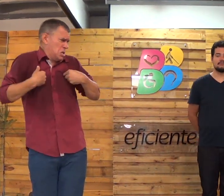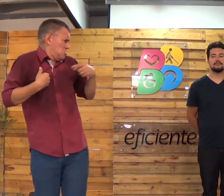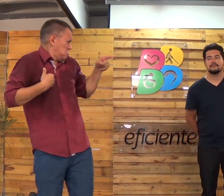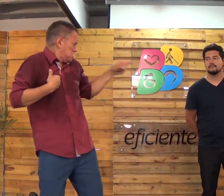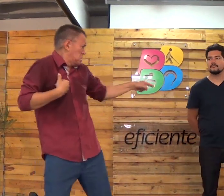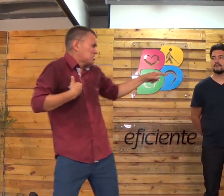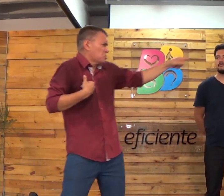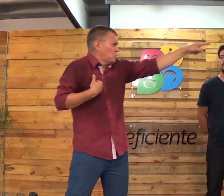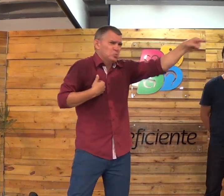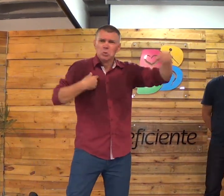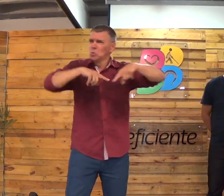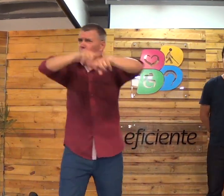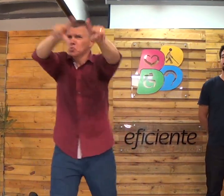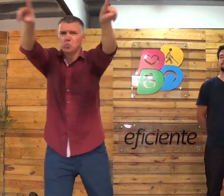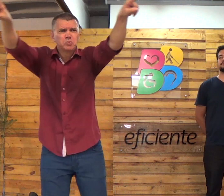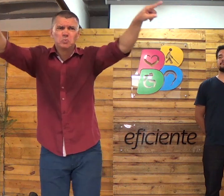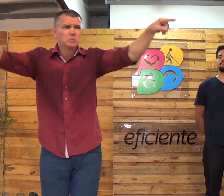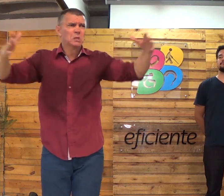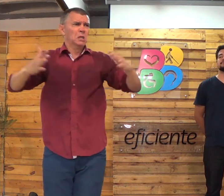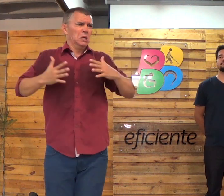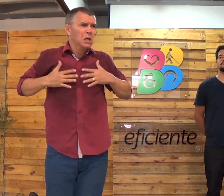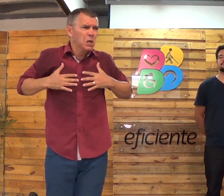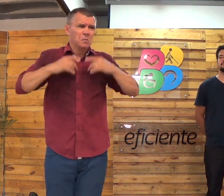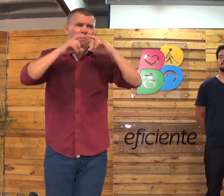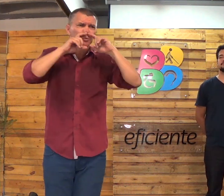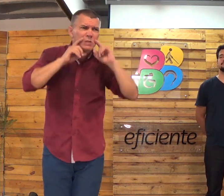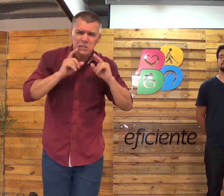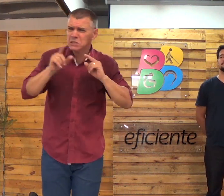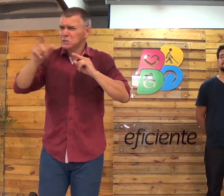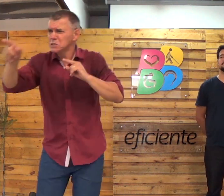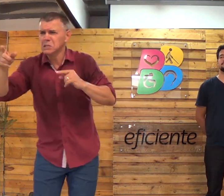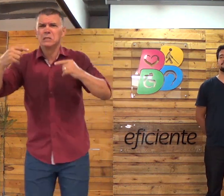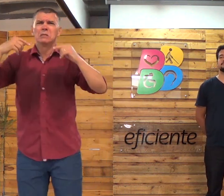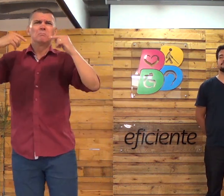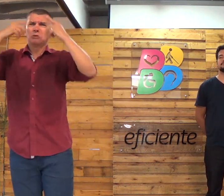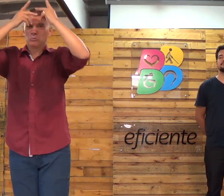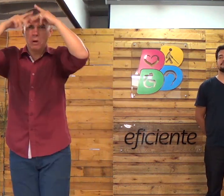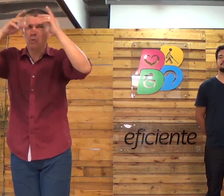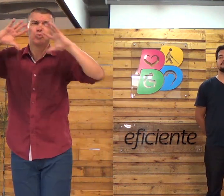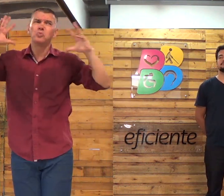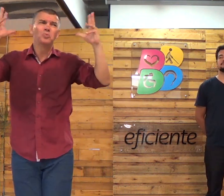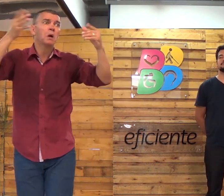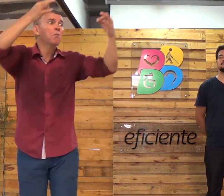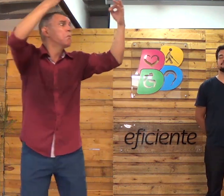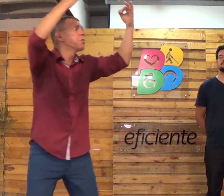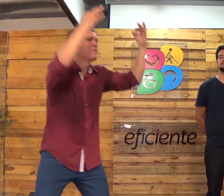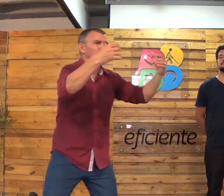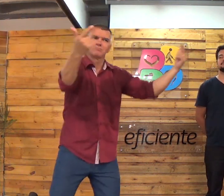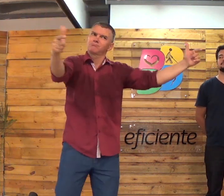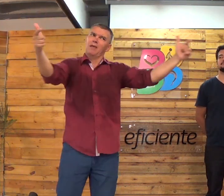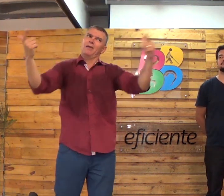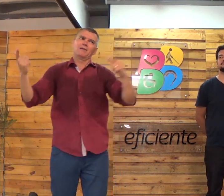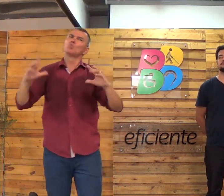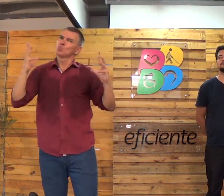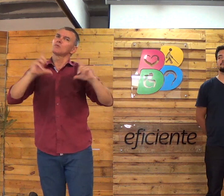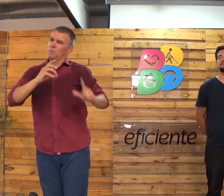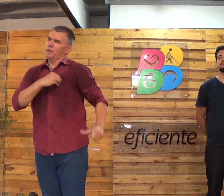Porque eu, ele, ela, todos vocês, são dos pecadores, pessoas de virão, o senhor está falando ali, todo mundo, todos são